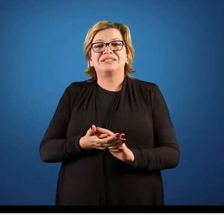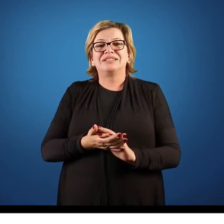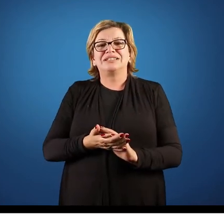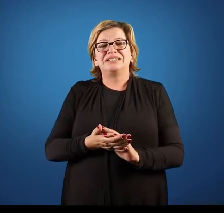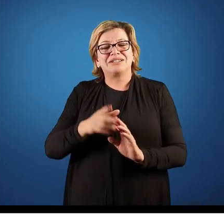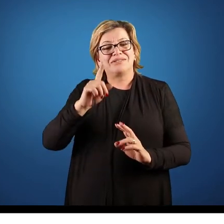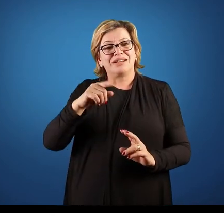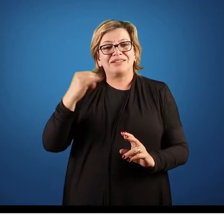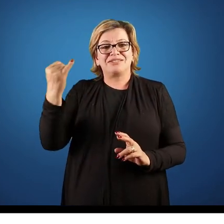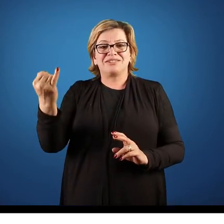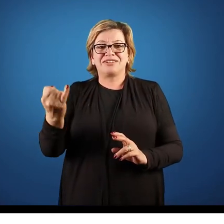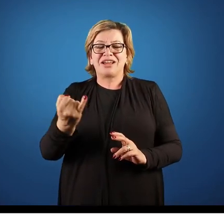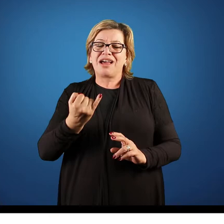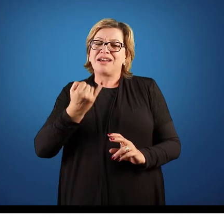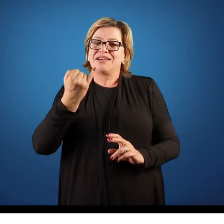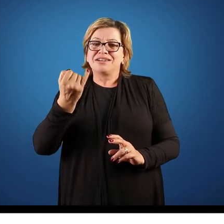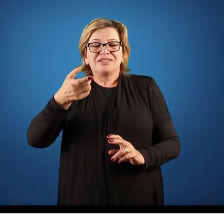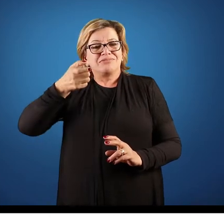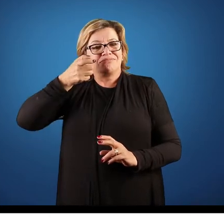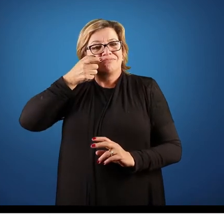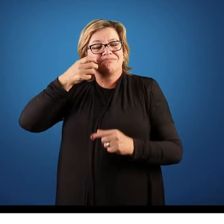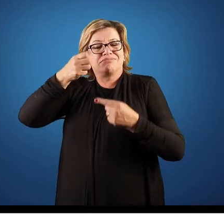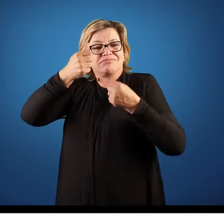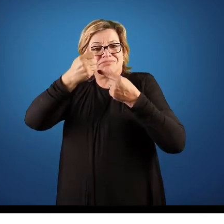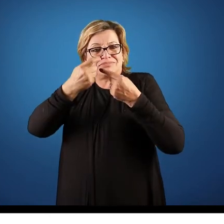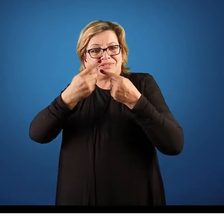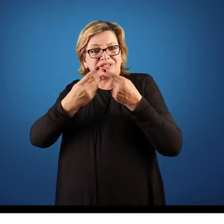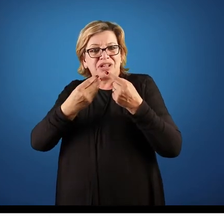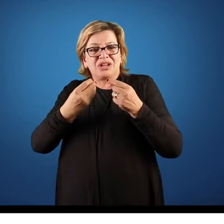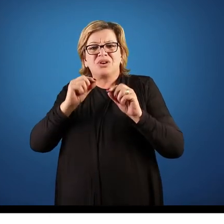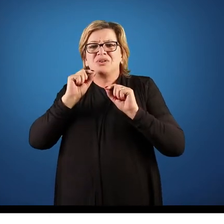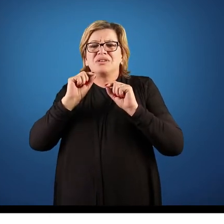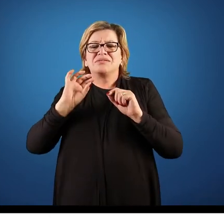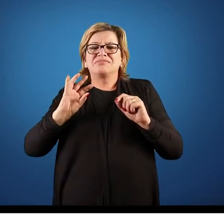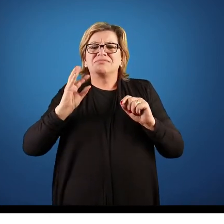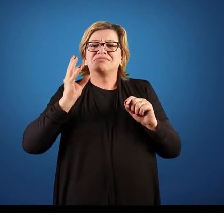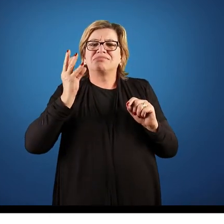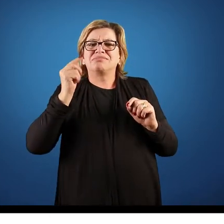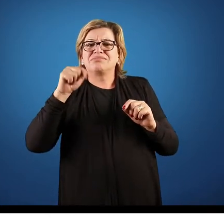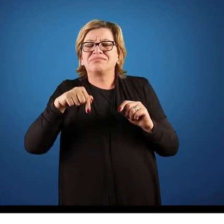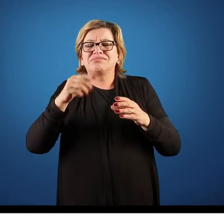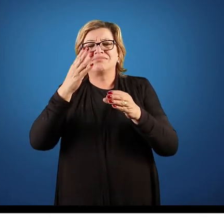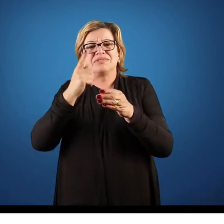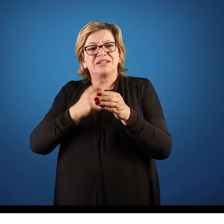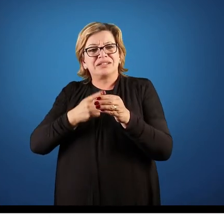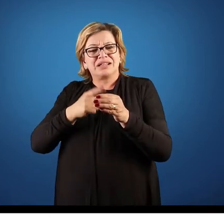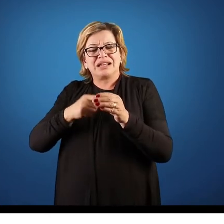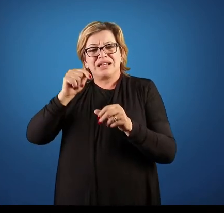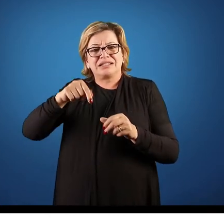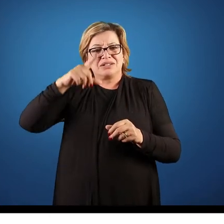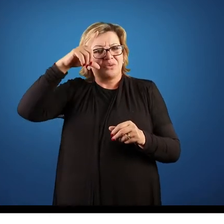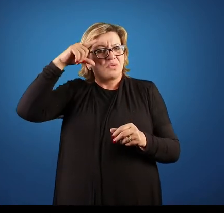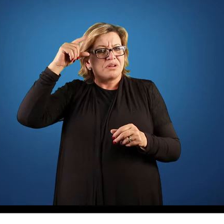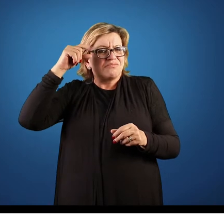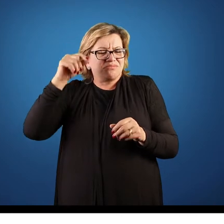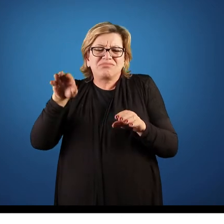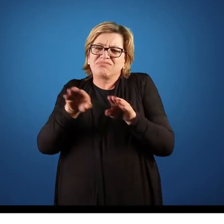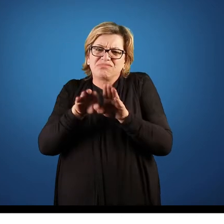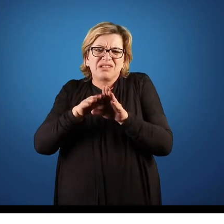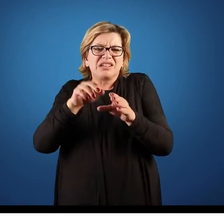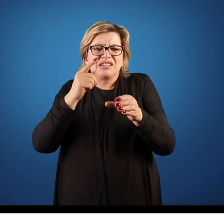isso é muito importante, essa característica. O que está acontecendo? São as tendências que estão ocorrendo aqui no nosso município, né, Guarapuava, aqui na região